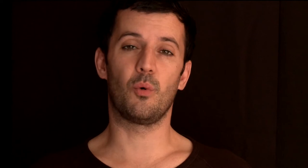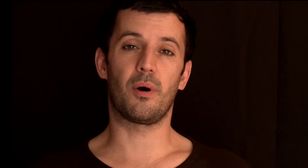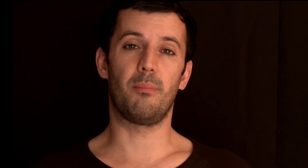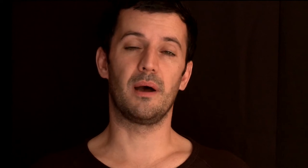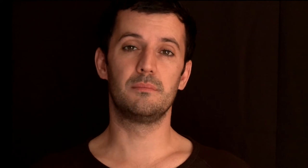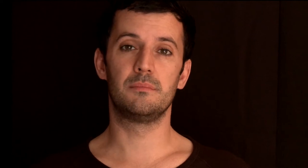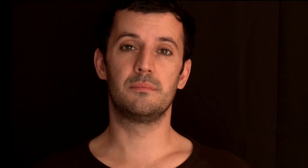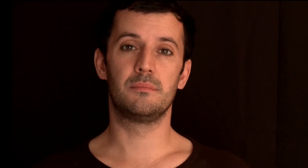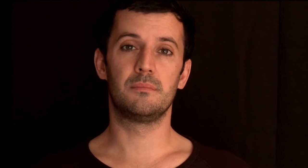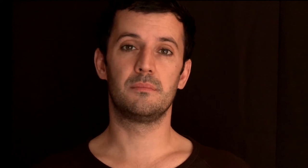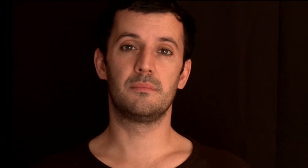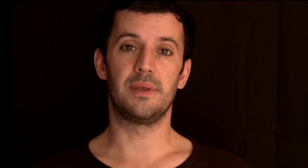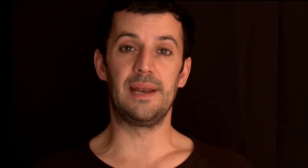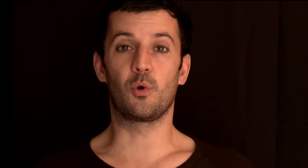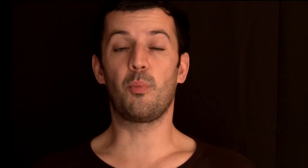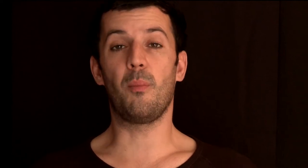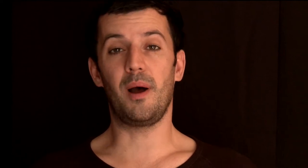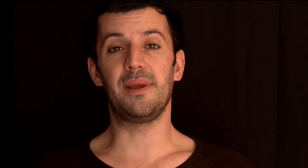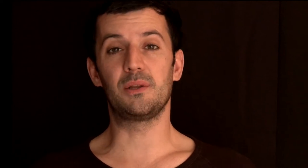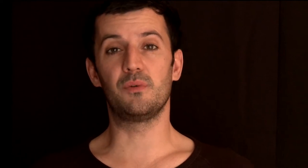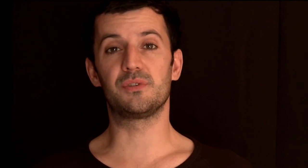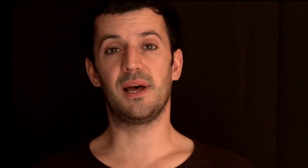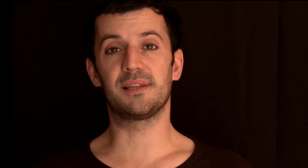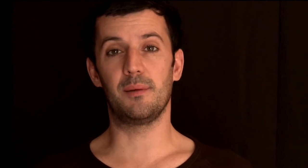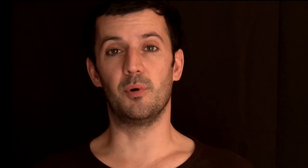comprend pas. Il ne comprend pas mais il trouve cela très beau.